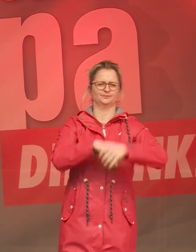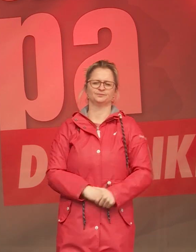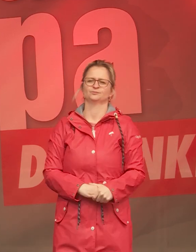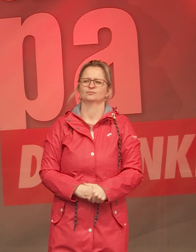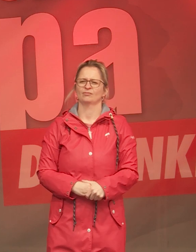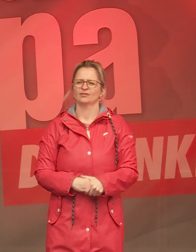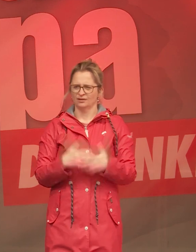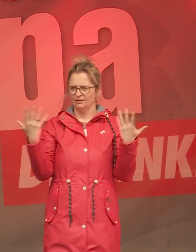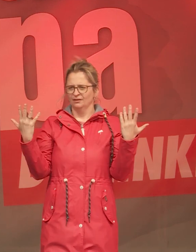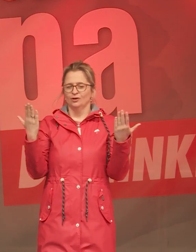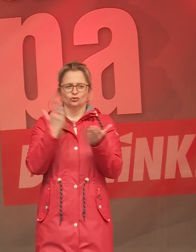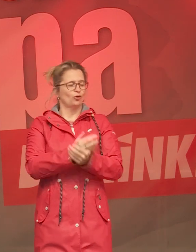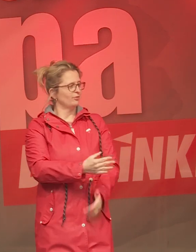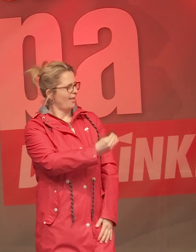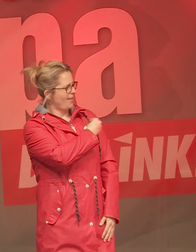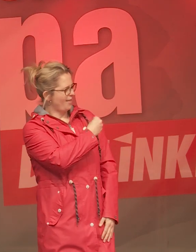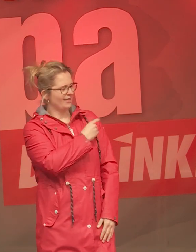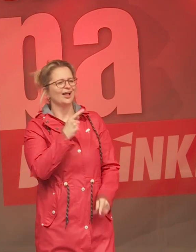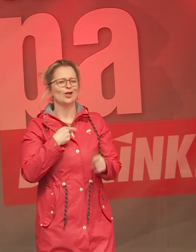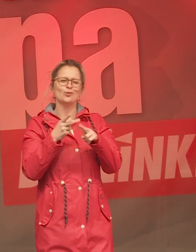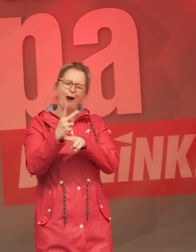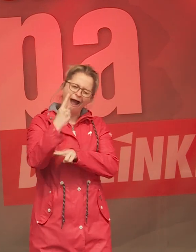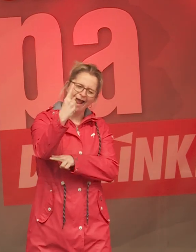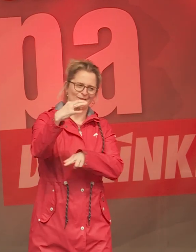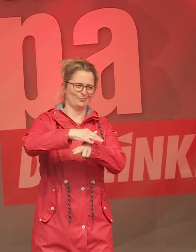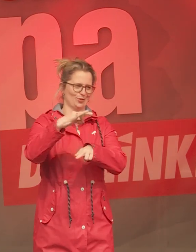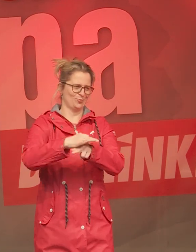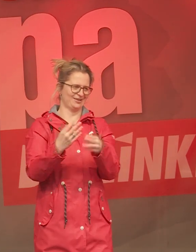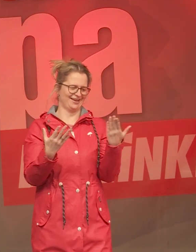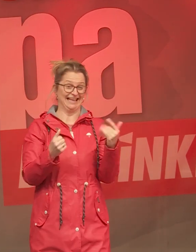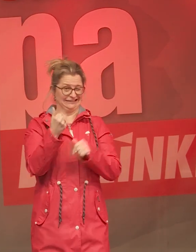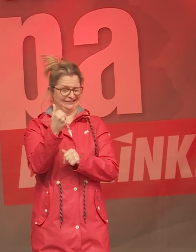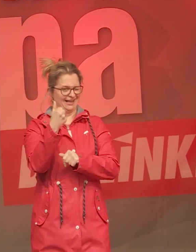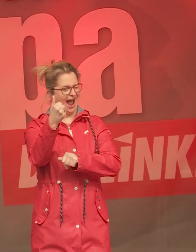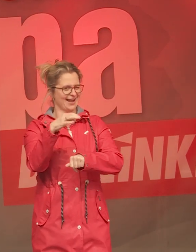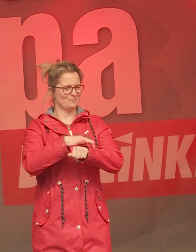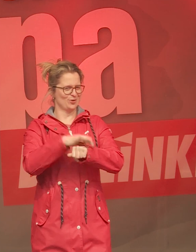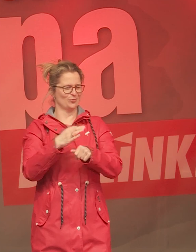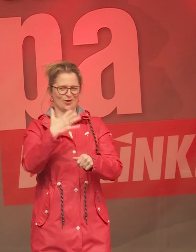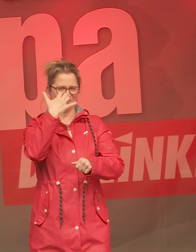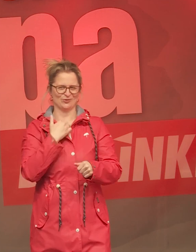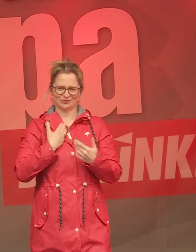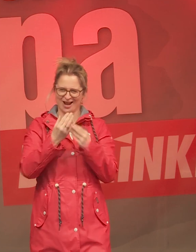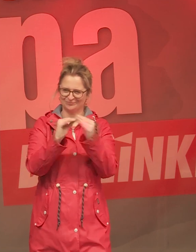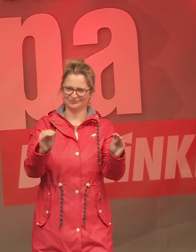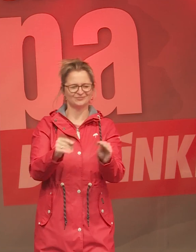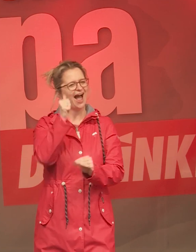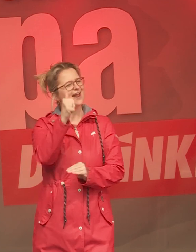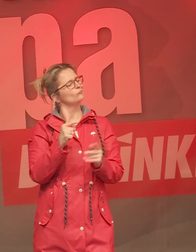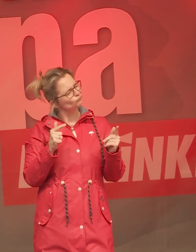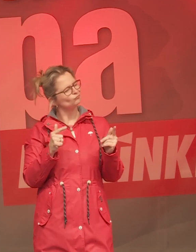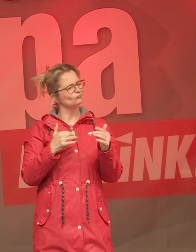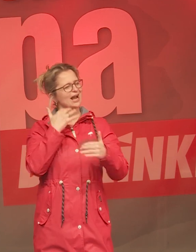Und da mir ja gerade signalisiert worden ist, dass ich nur eine Minute habe, möchte ich diese Minute nutzen, um eine Geschichte zu